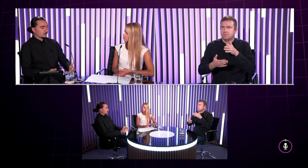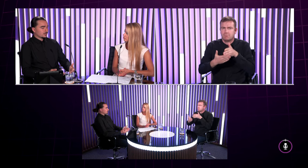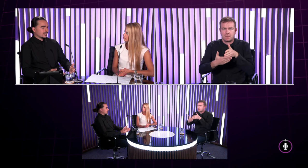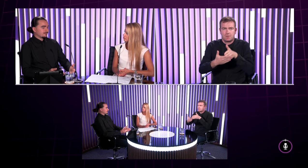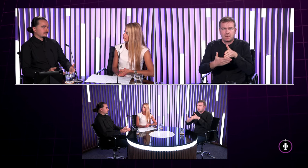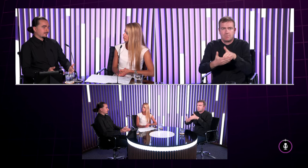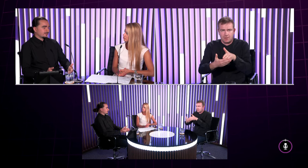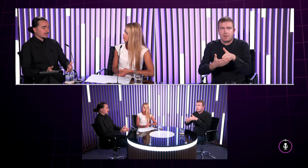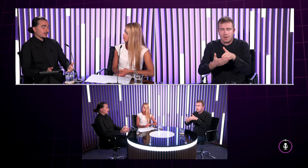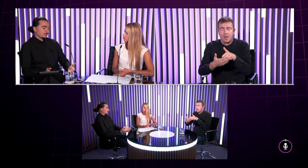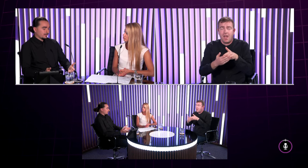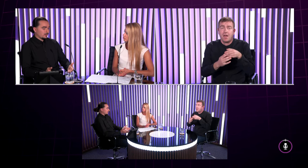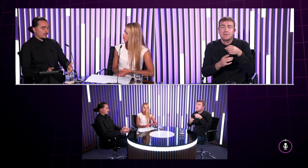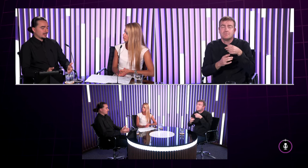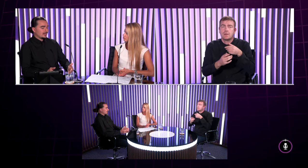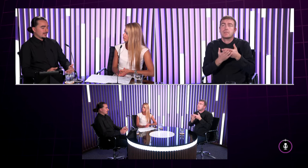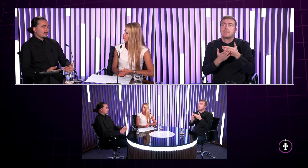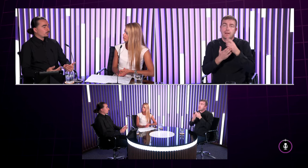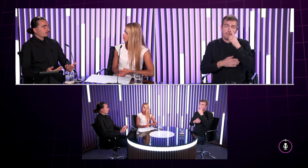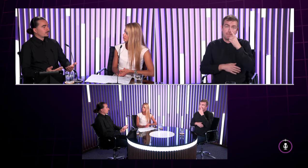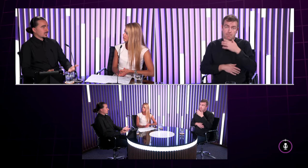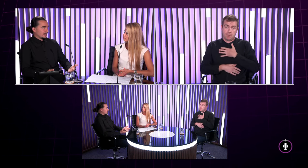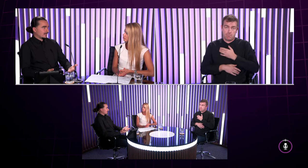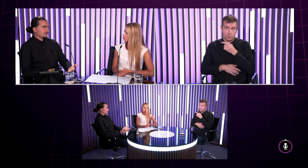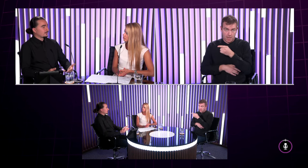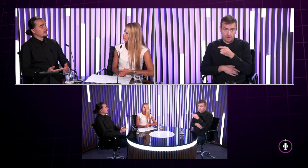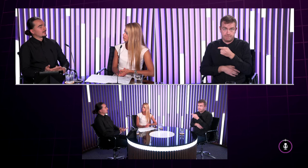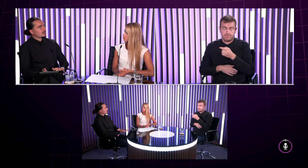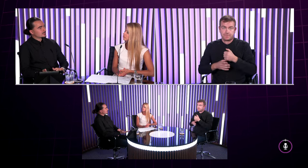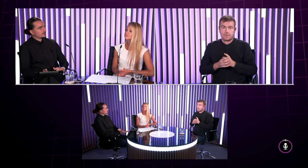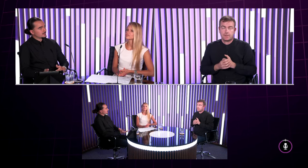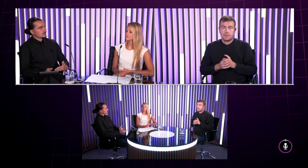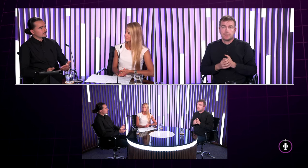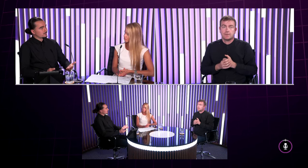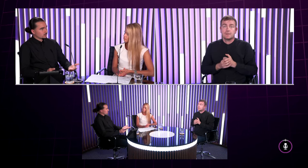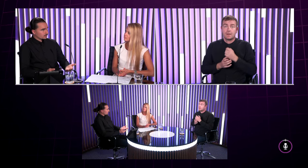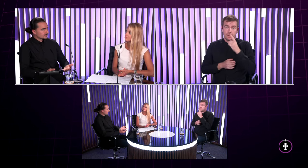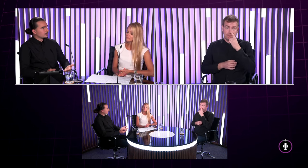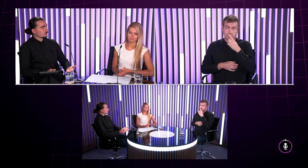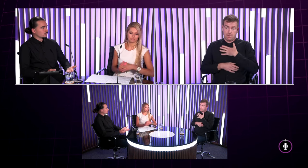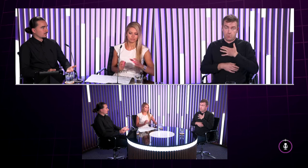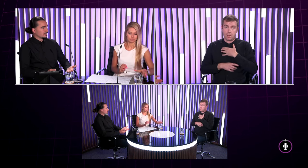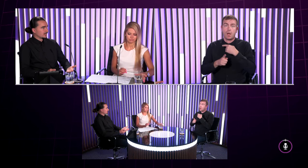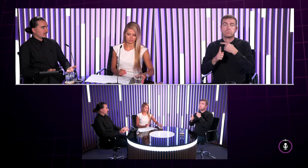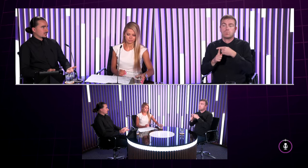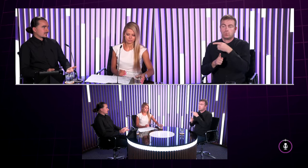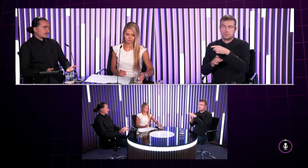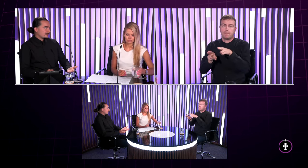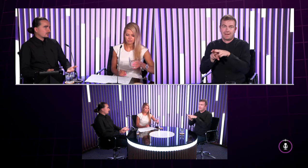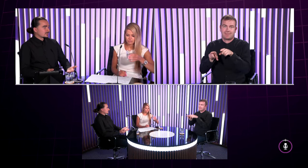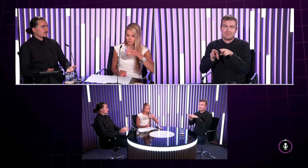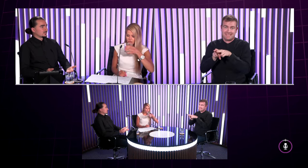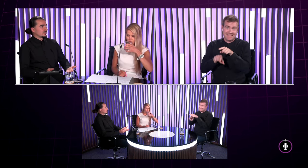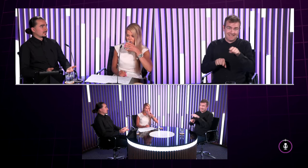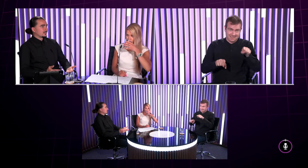ale dokonca napríklad v pripade mojej maminy nebolo veľmi želané aby na verejnosti povedzme s tými svojimi surodencami posunkovali že